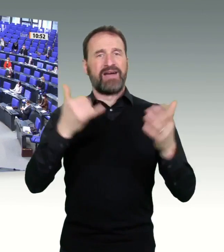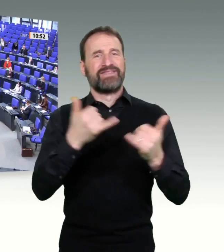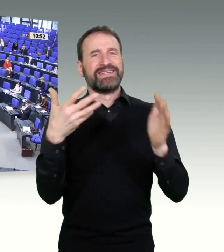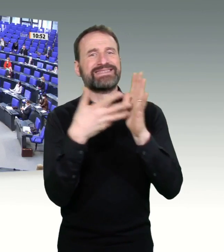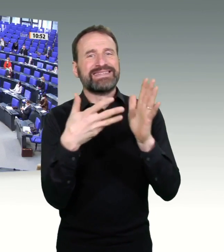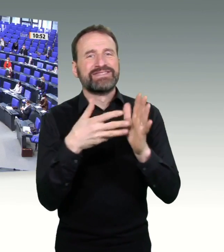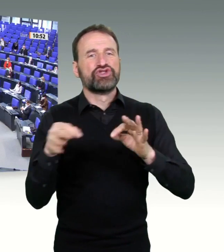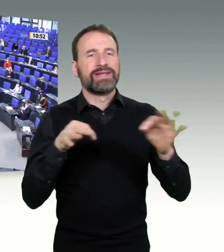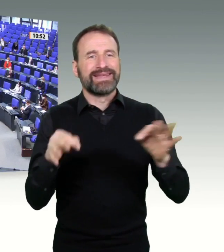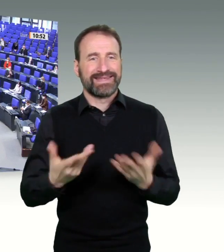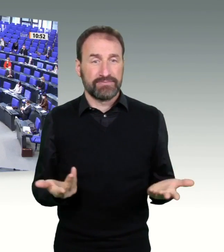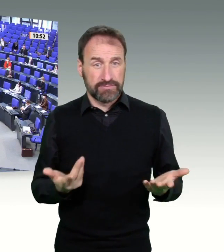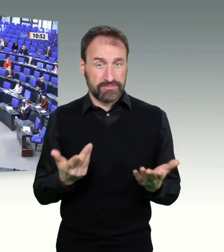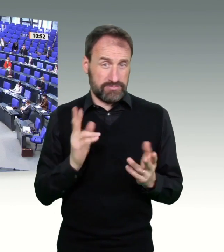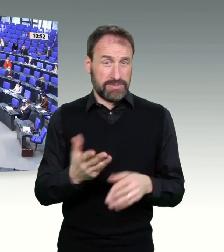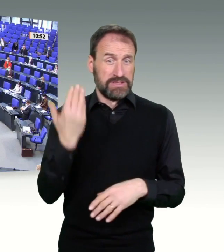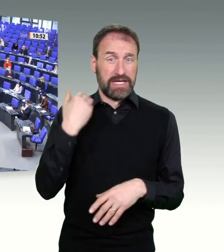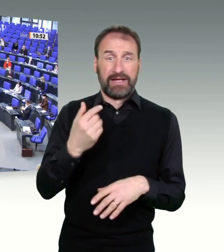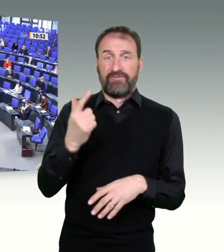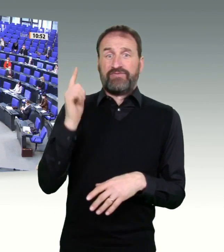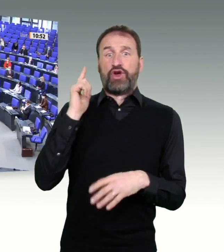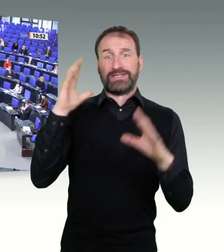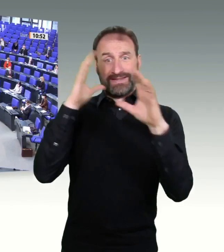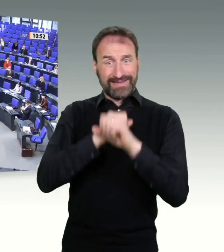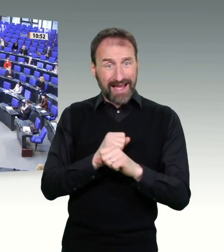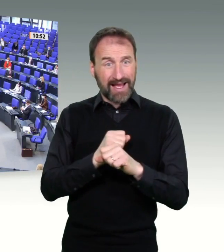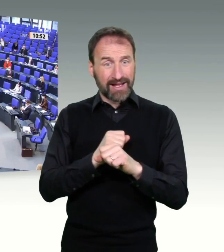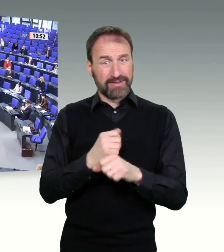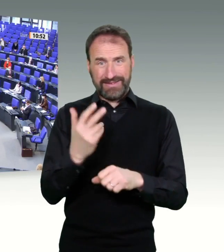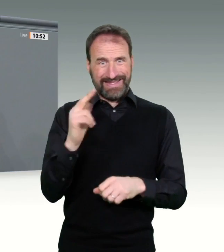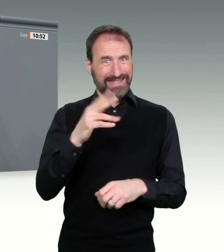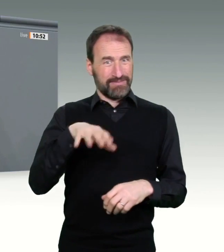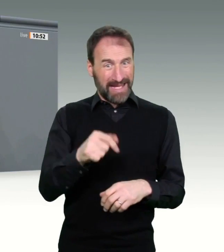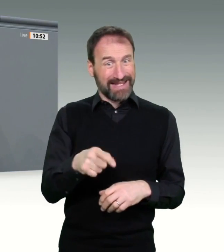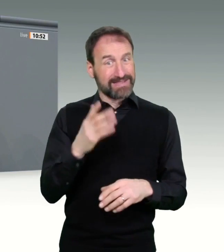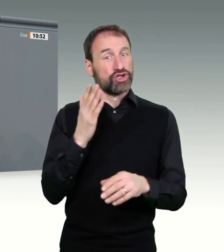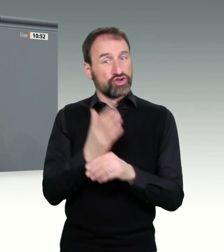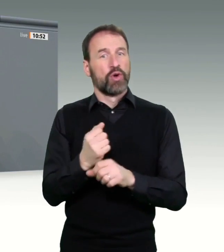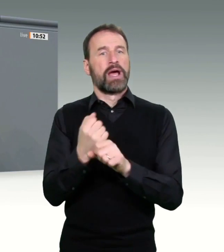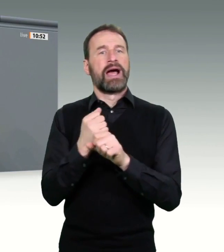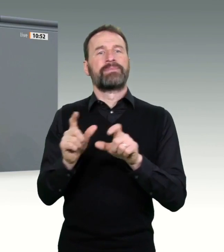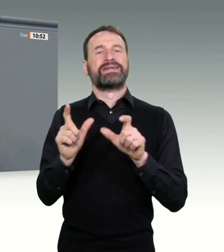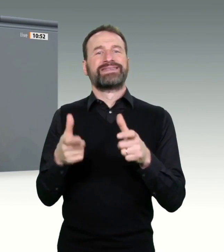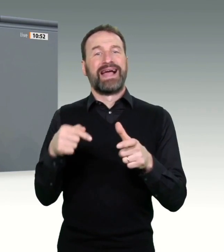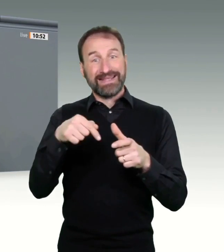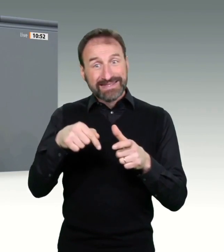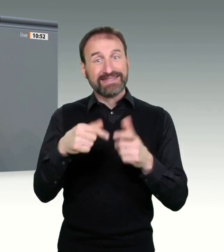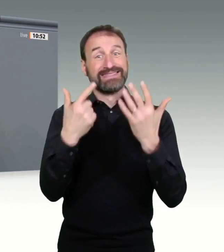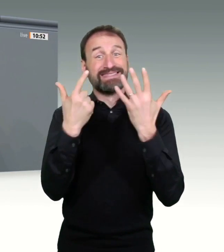einzelnen Entscheidung verspielt haben bei der Bevölkerung. Wir werden die Pandemie nur in den Griff bekommen, wenn die